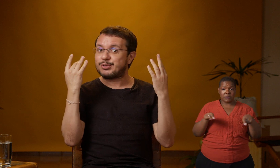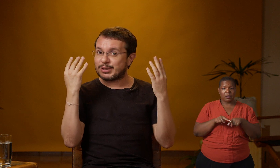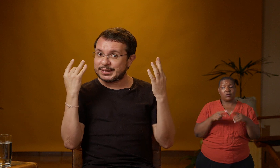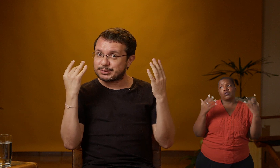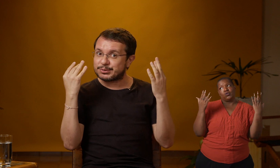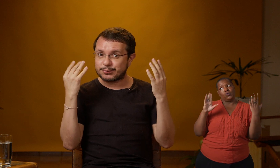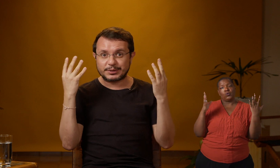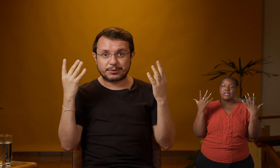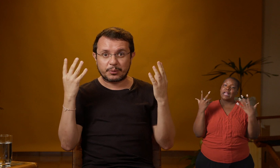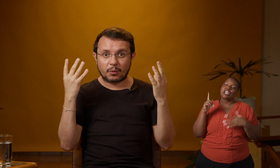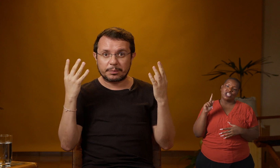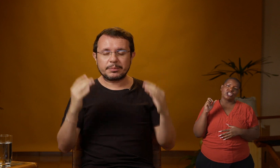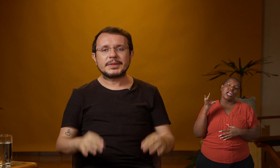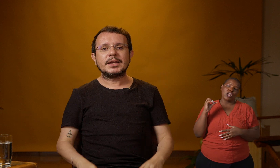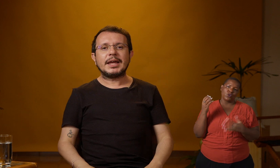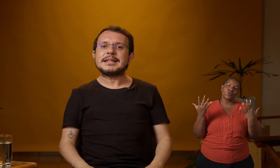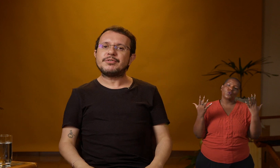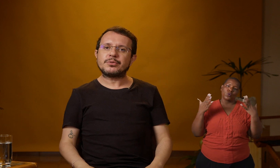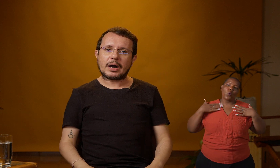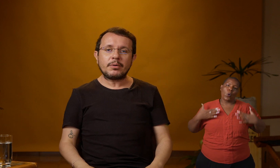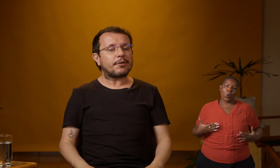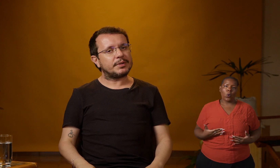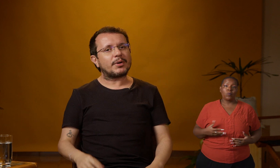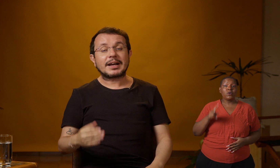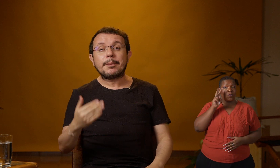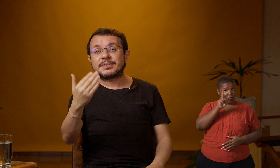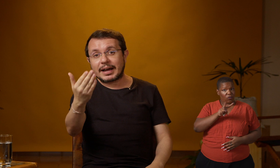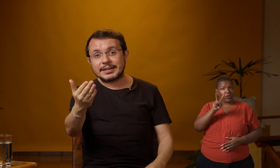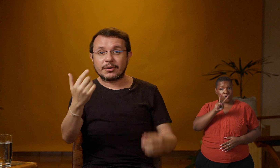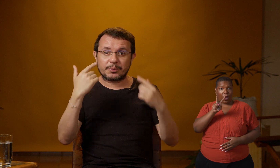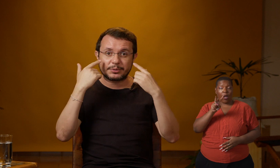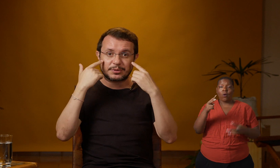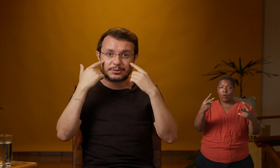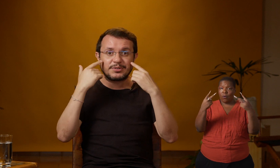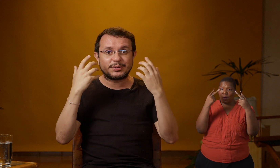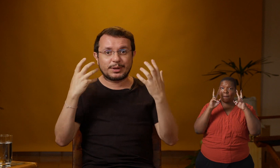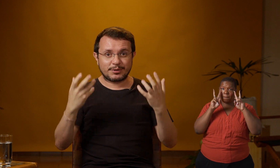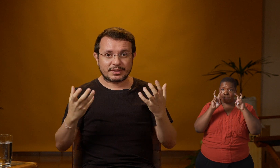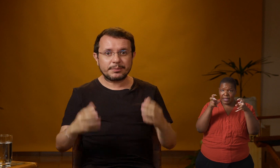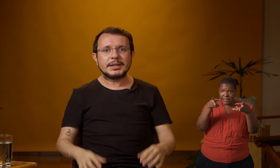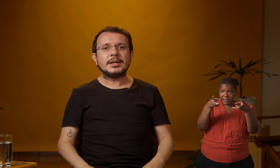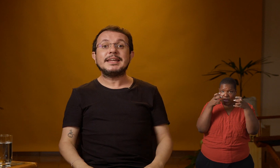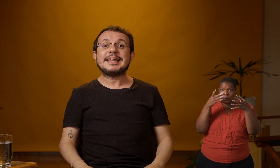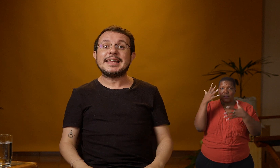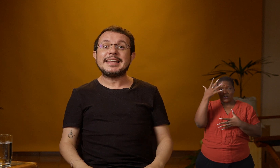de gestos feitos com o corpo. Ela é visual, afinal, ela é captada com o nosso sentido da visão. E ela é